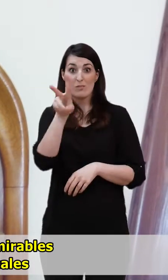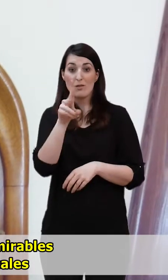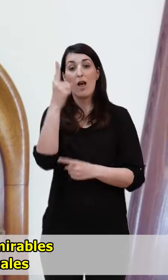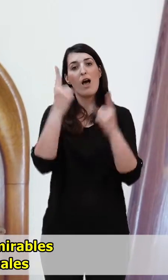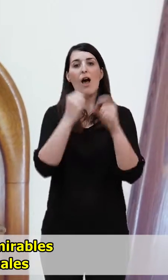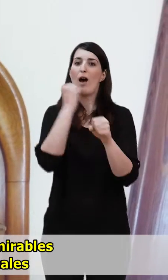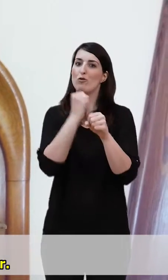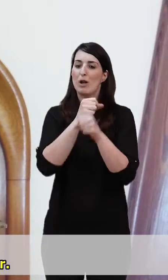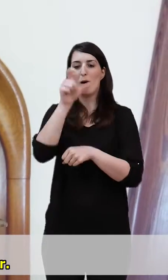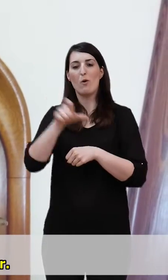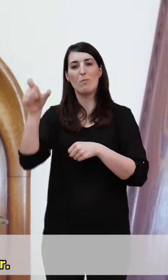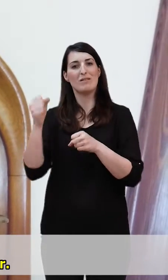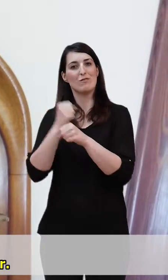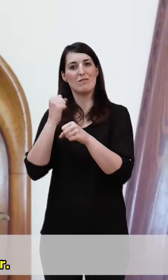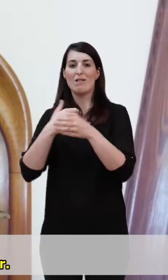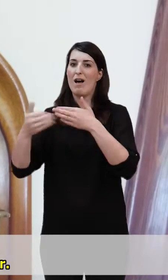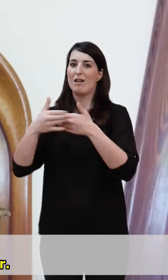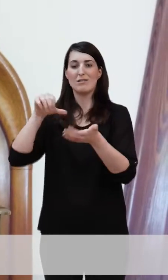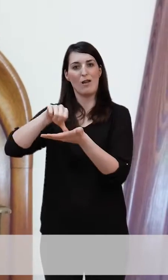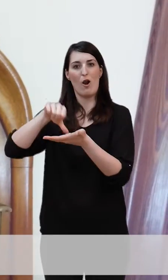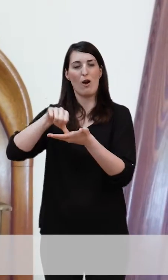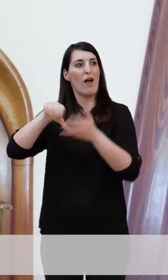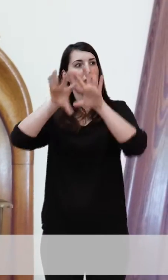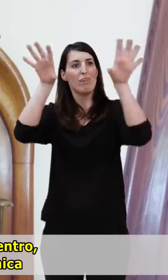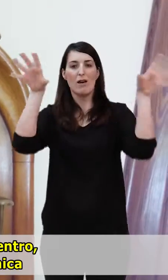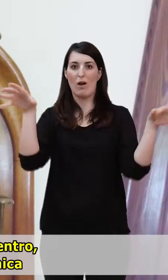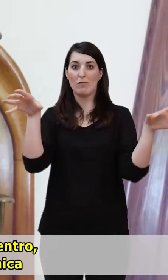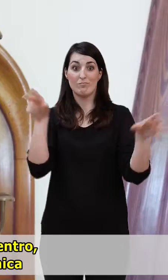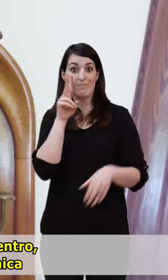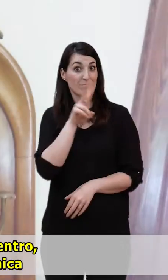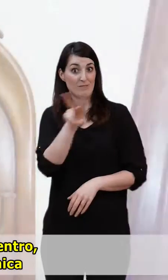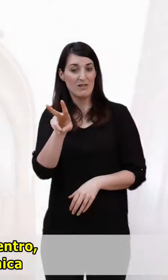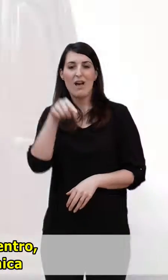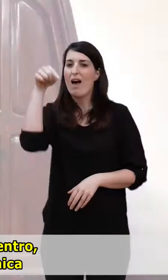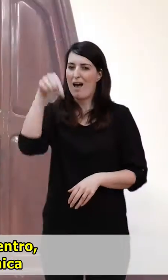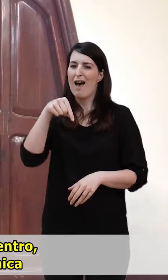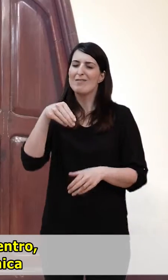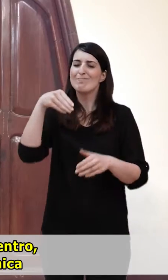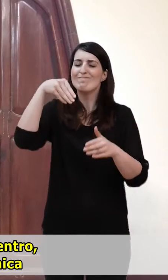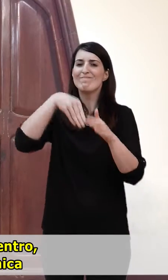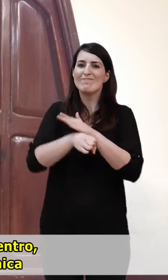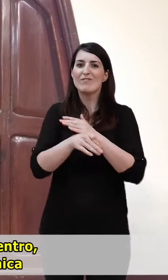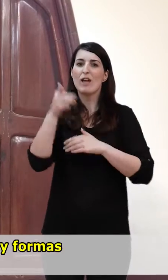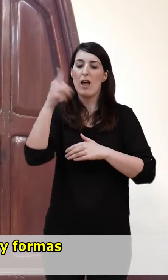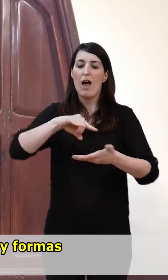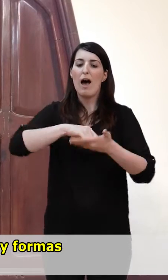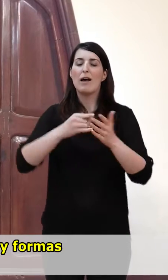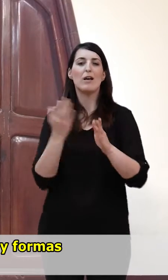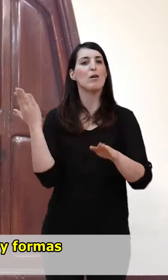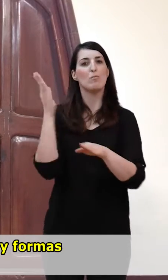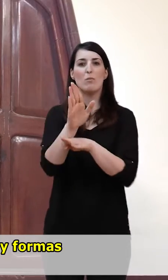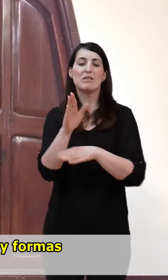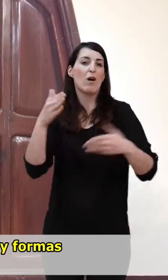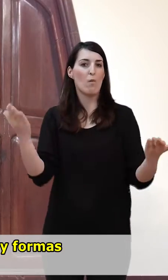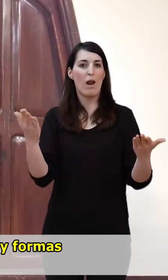trabajos de artesanos locales que visten este interior. Como ves, también aquí dentro la propuesta arquitectónica queda